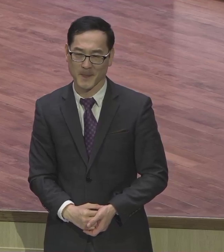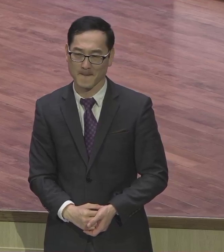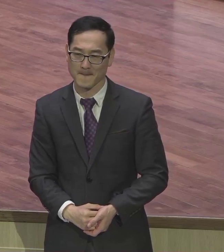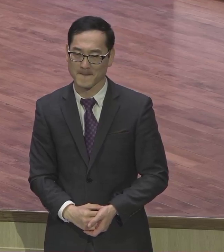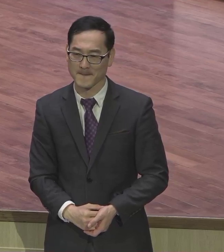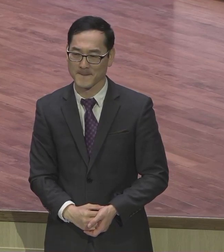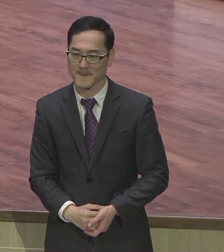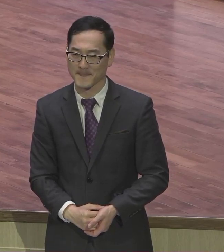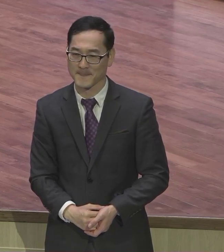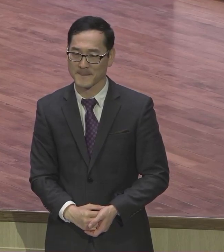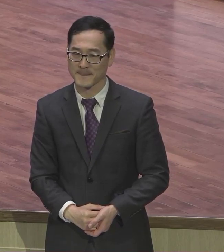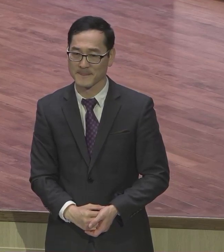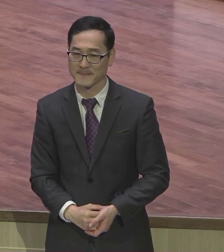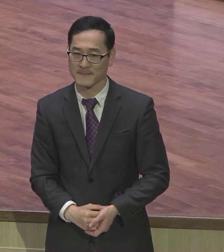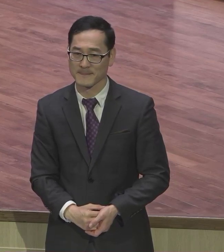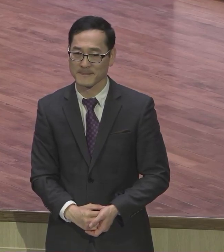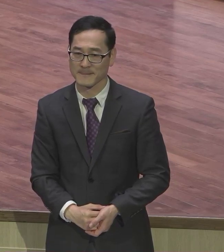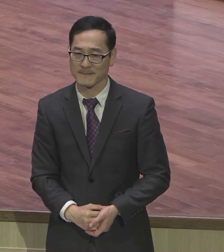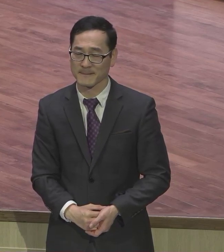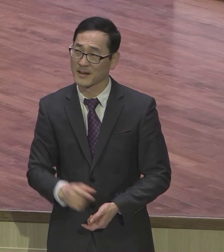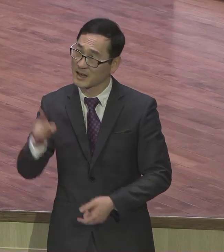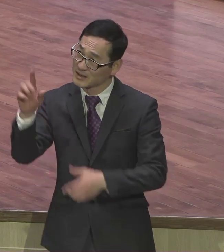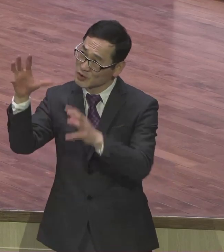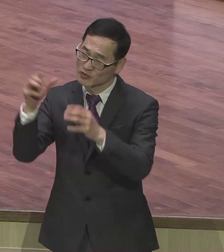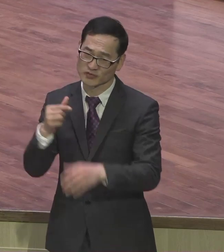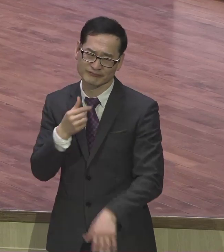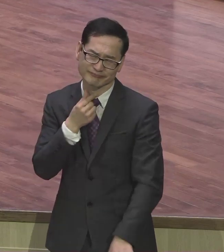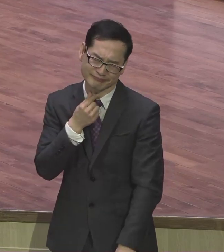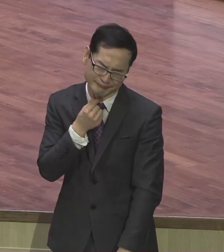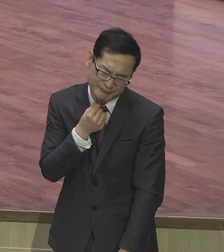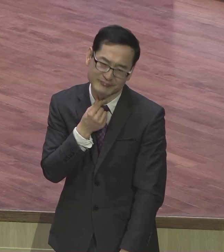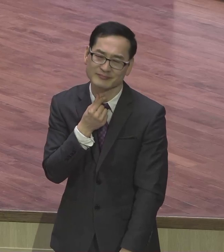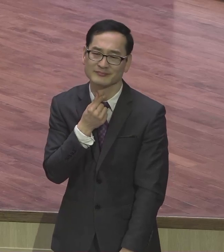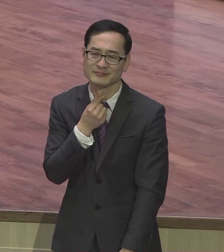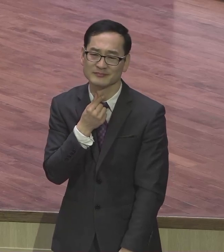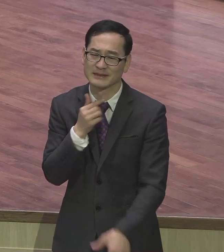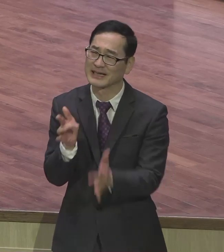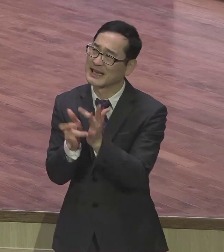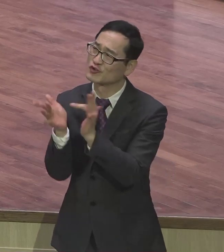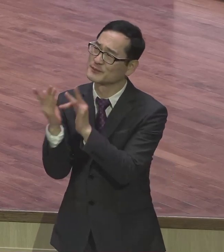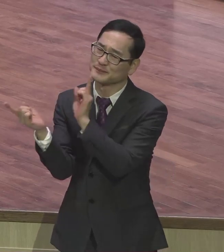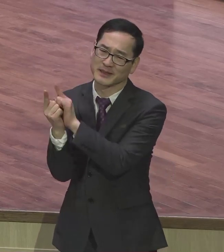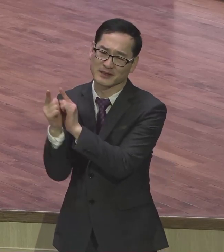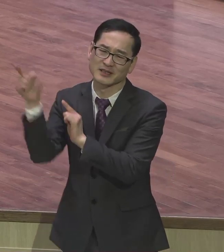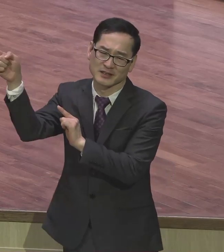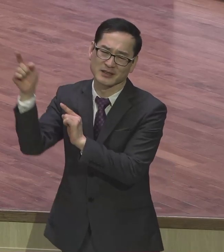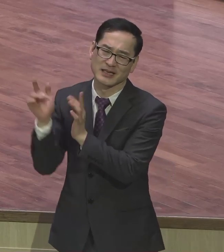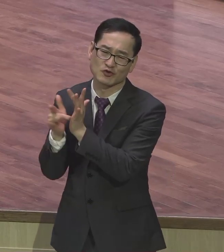그렇게 하고 싶다 나 지금 사실 예수님 계시는 천국 빨리 가고 싶다